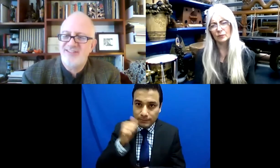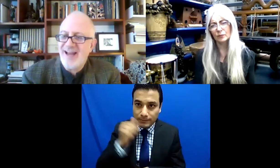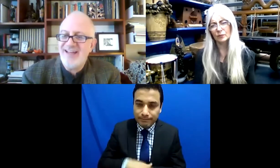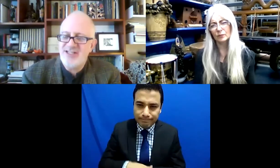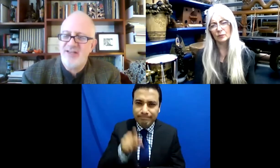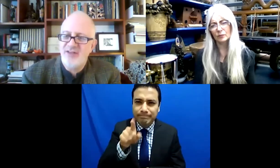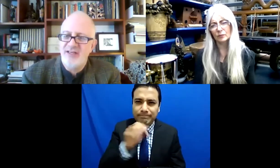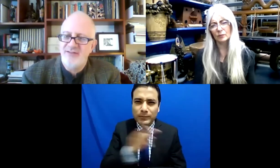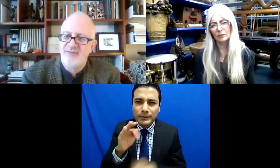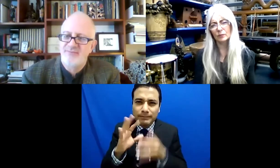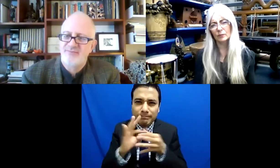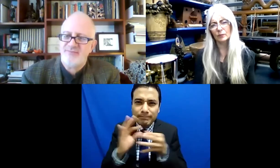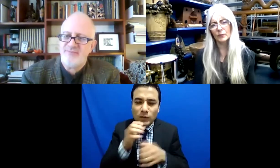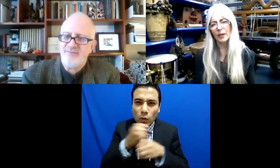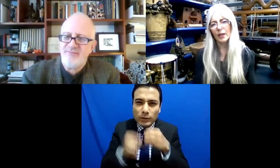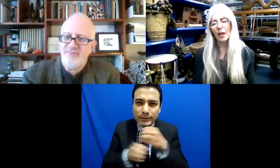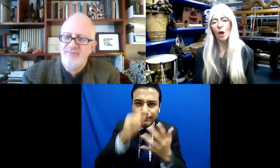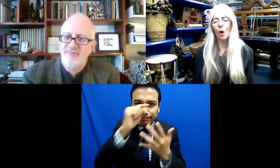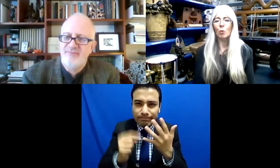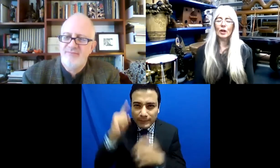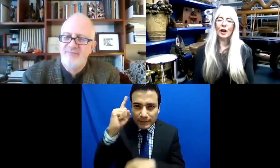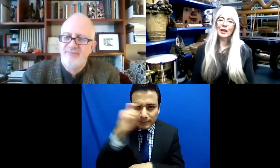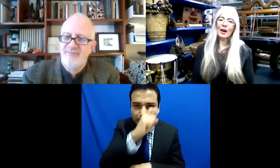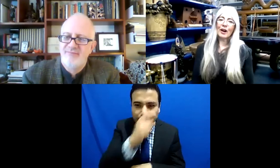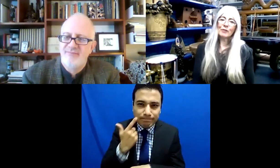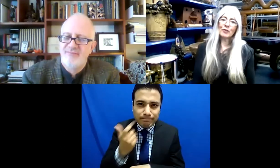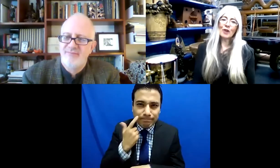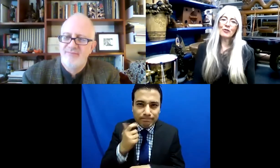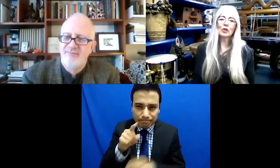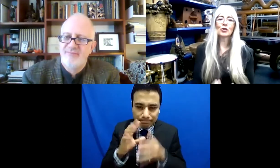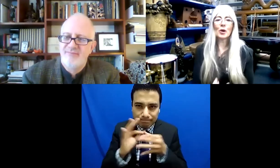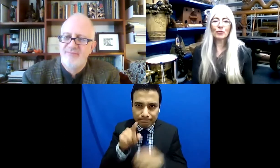Dinos más sobre estos retos.